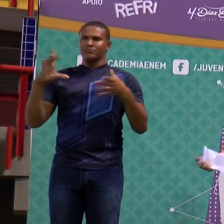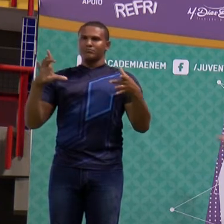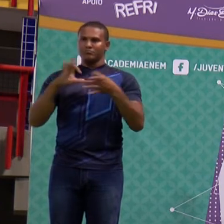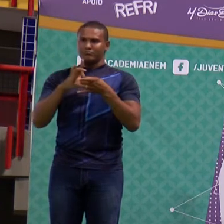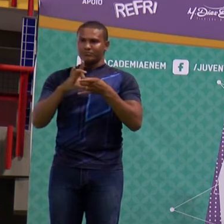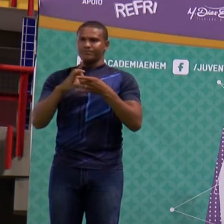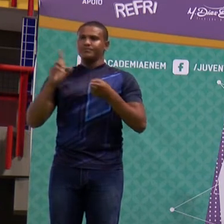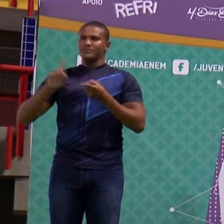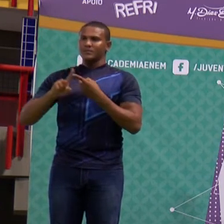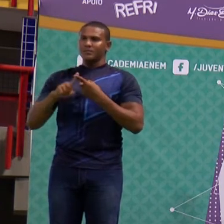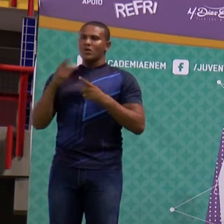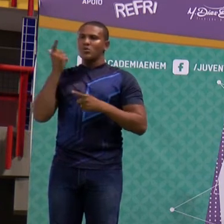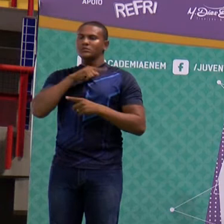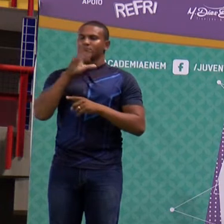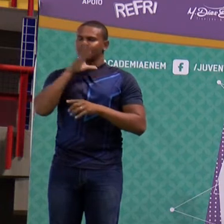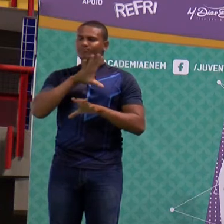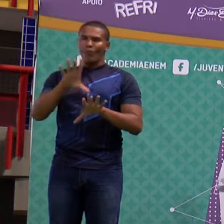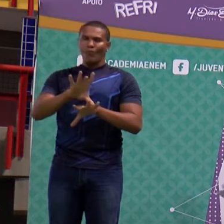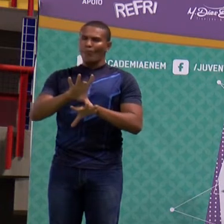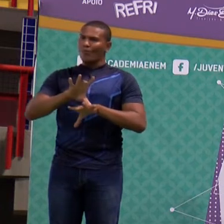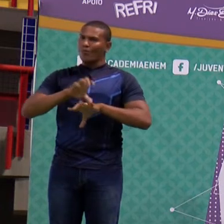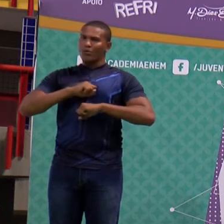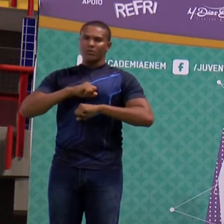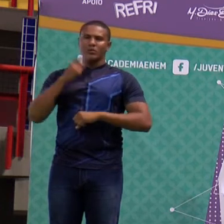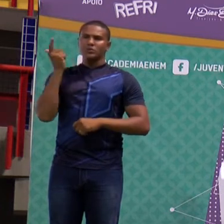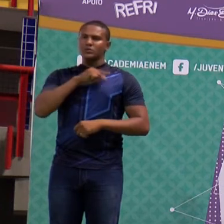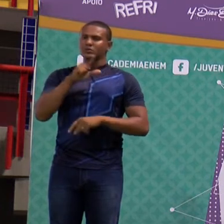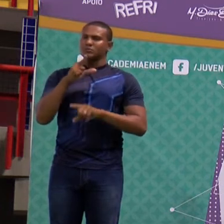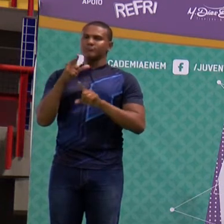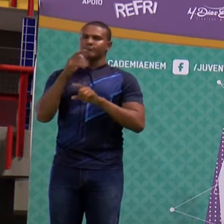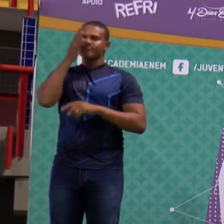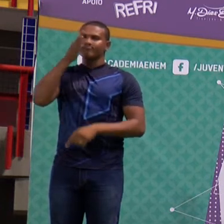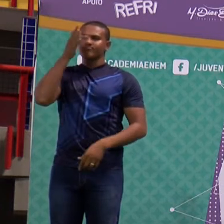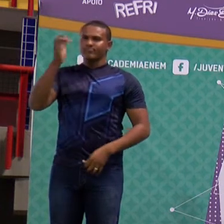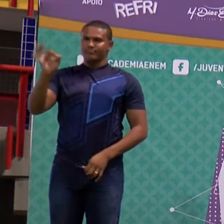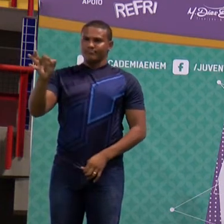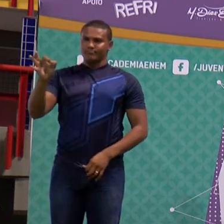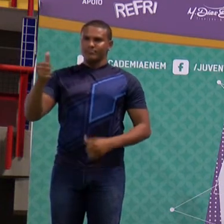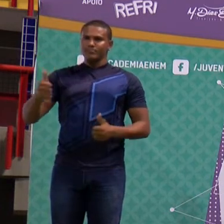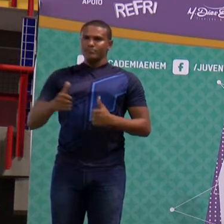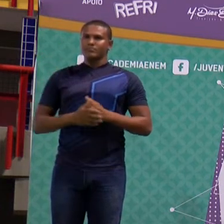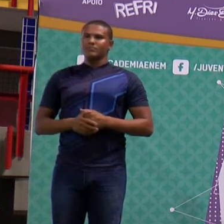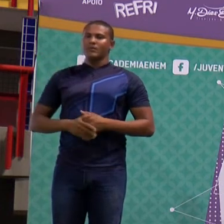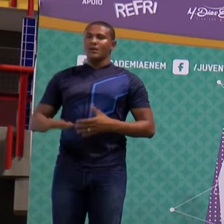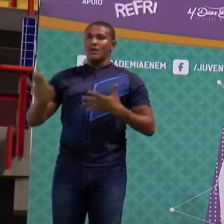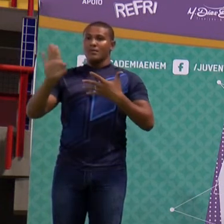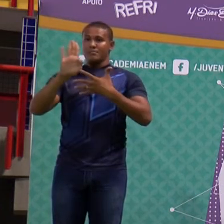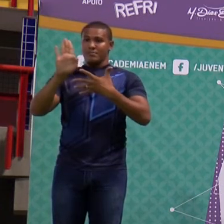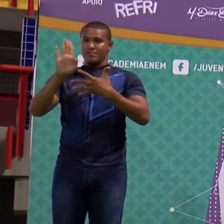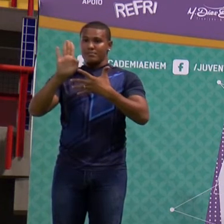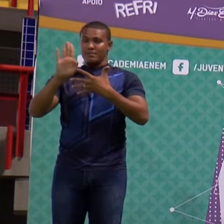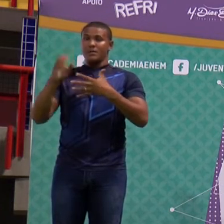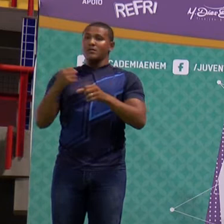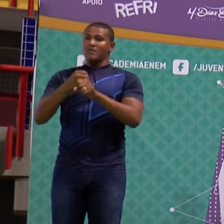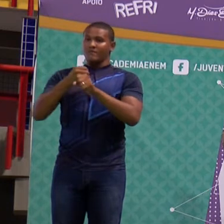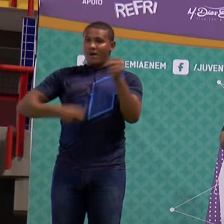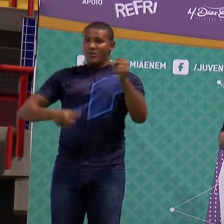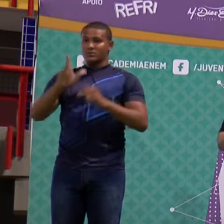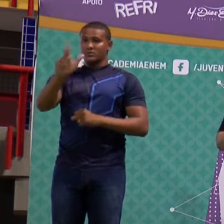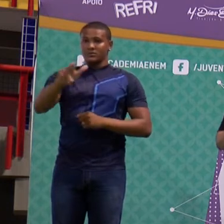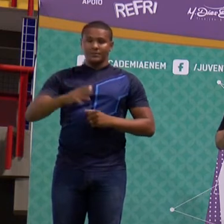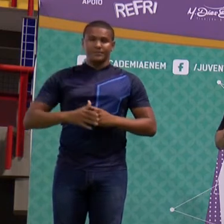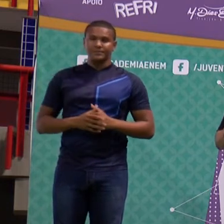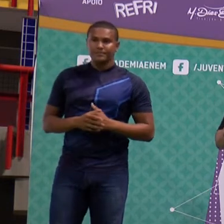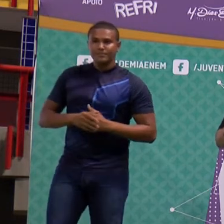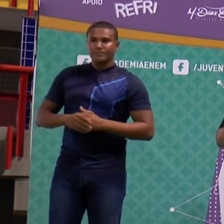de absorção de quem? Desse nutriente mineral para as plantas. Ok? Então, item B, ele está falso. Item